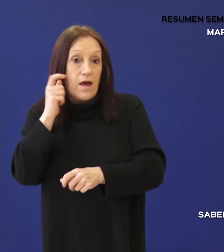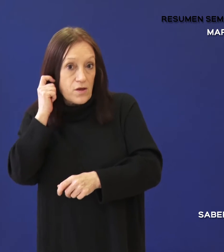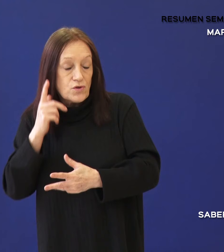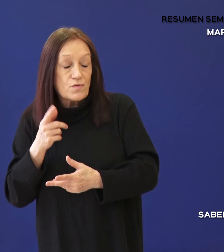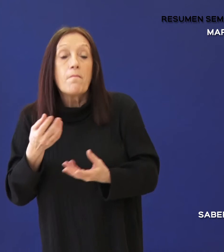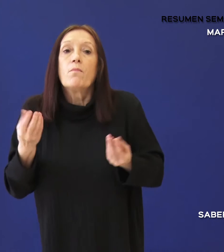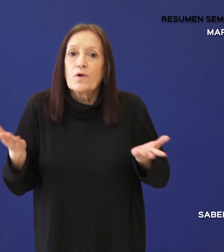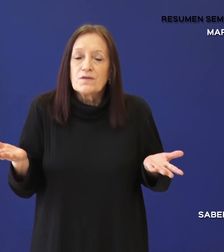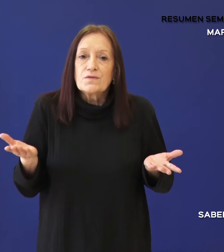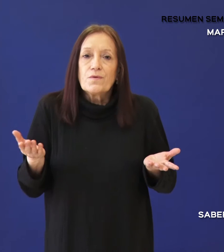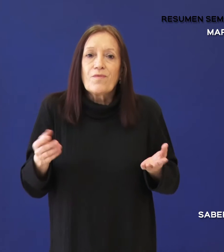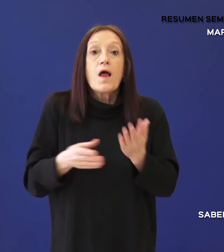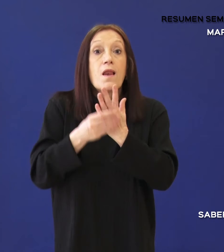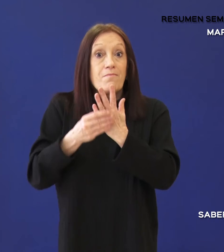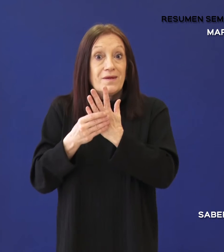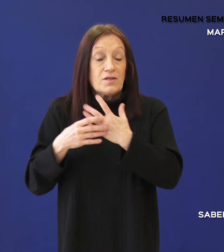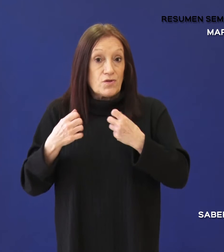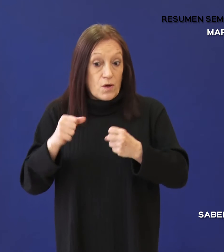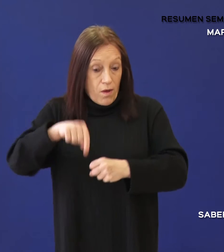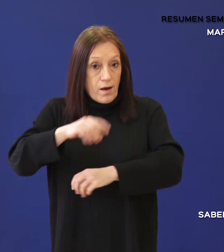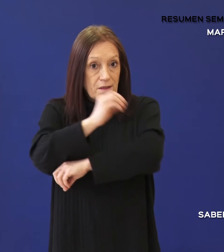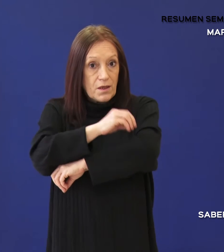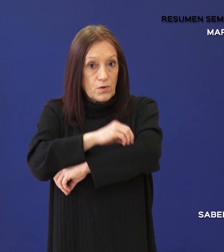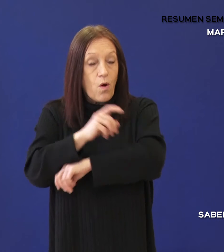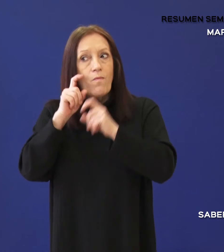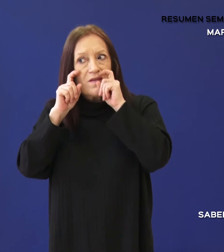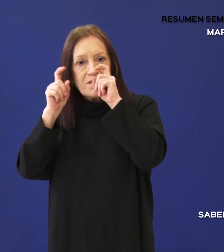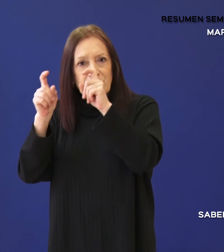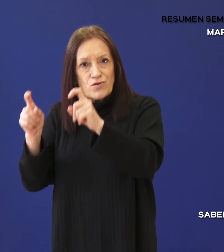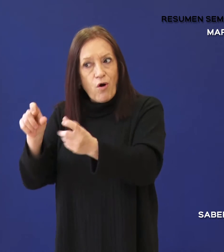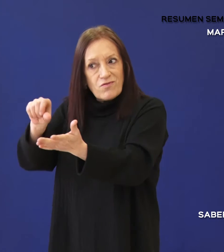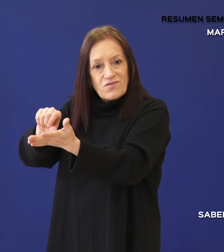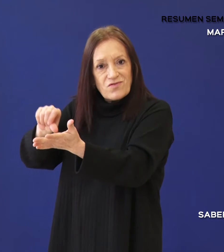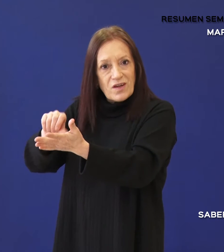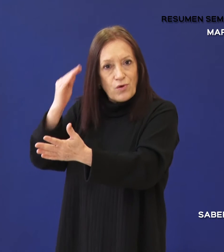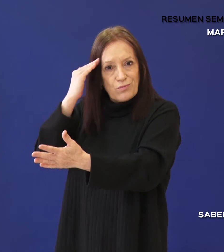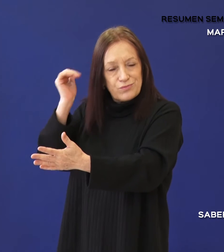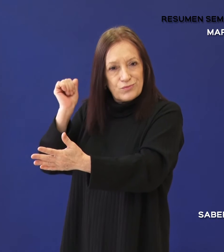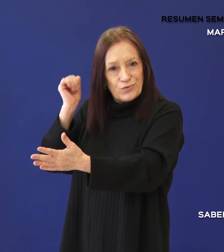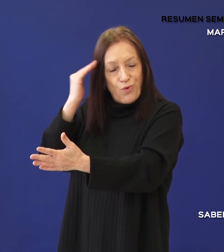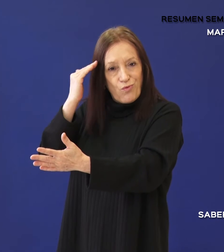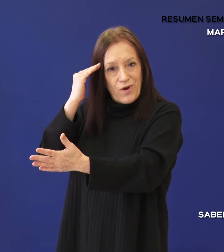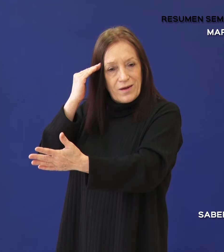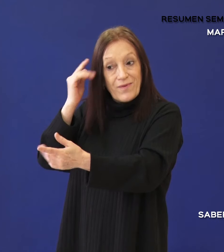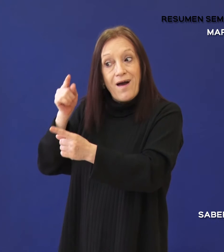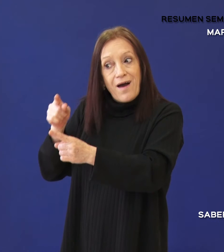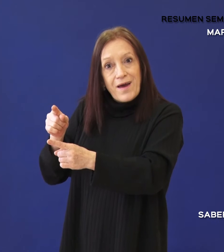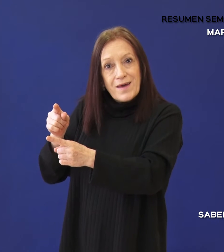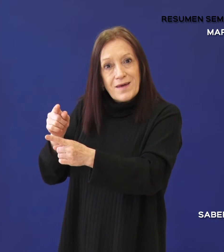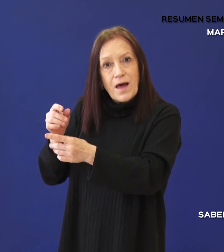Por tal motivo, el ministro Claudio García visitó el Centro de Vacunación del Complejo Cultural, donde se inició